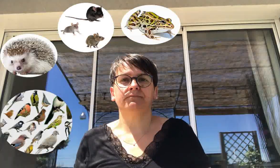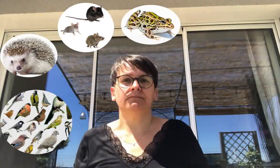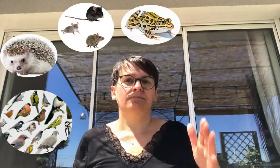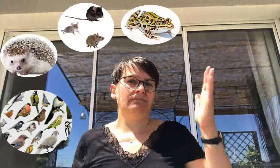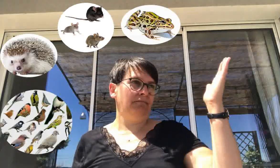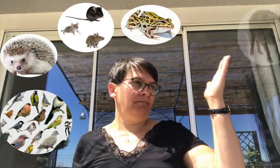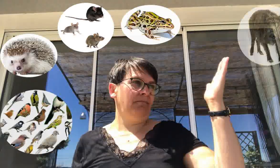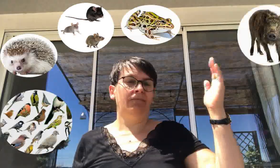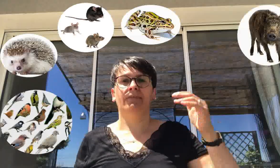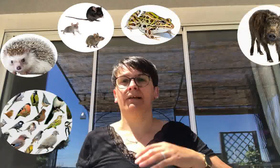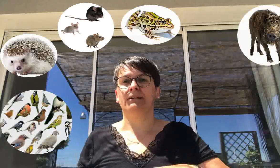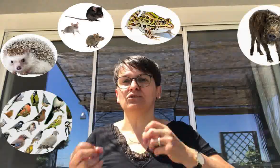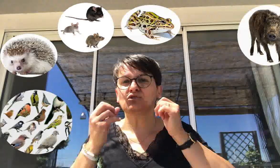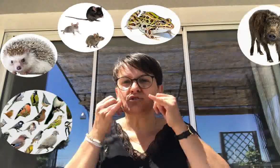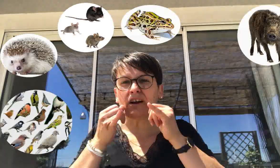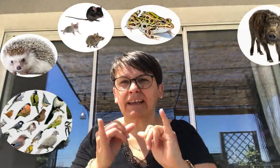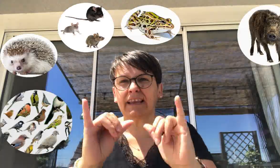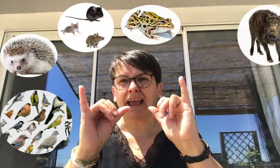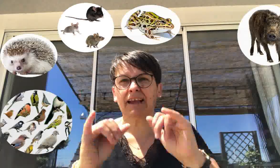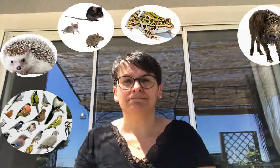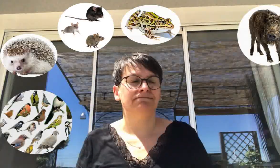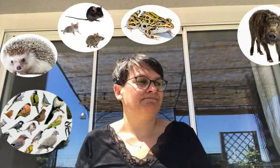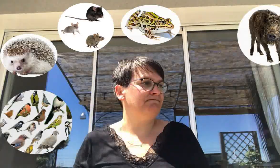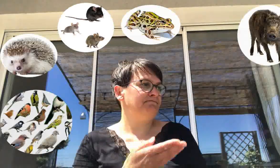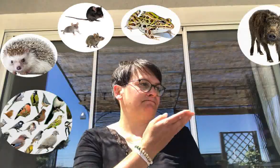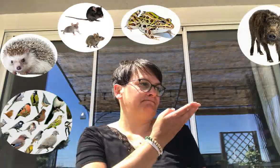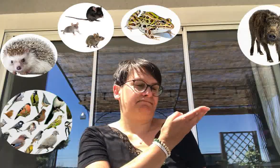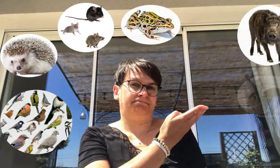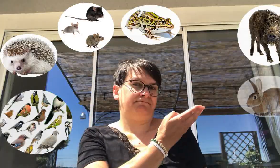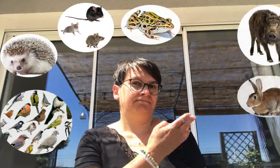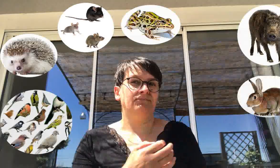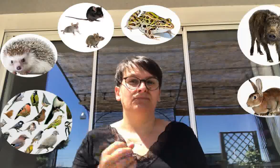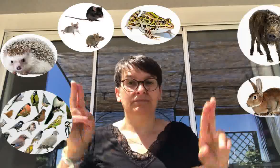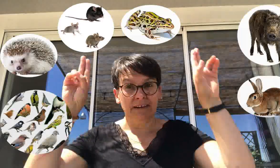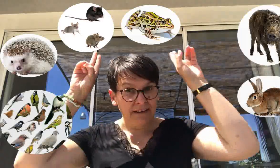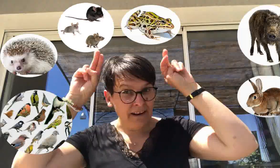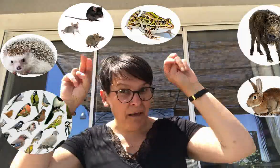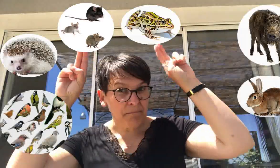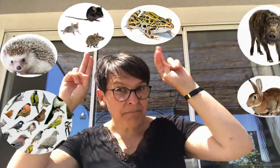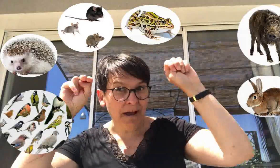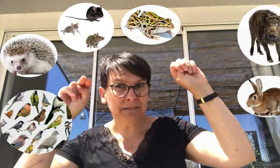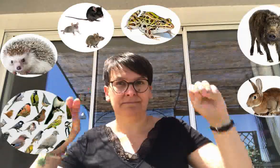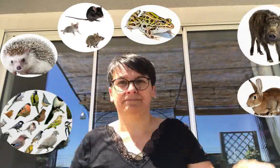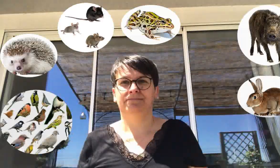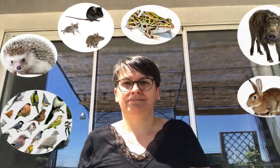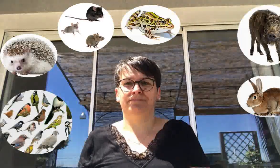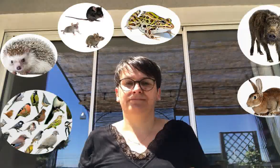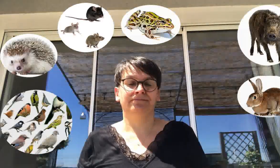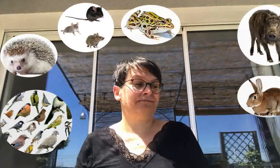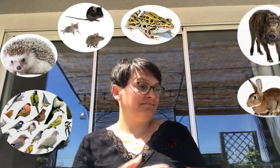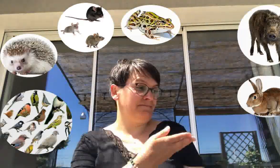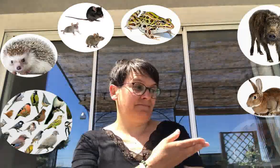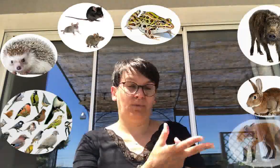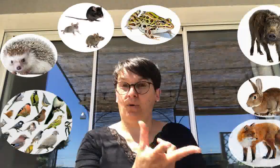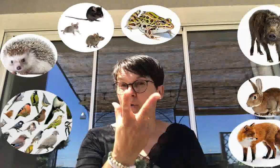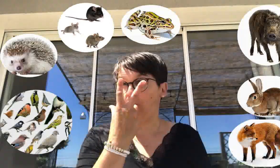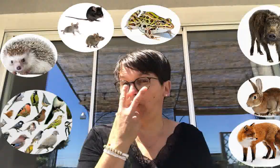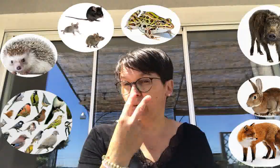Le sanglier aussi, mange des escargots. Le lapin. Et puis, les renards.